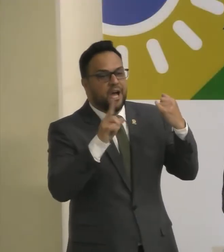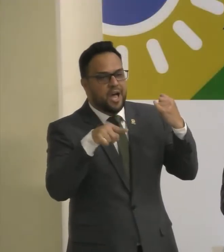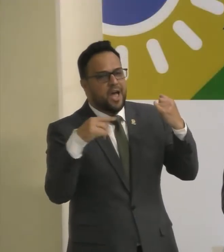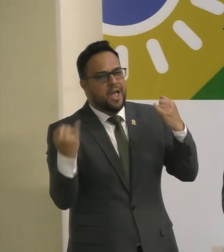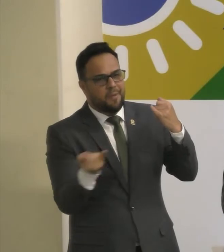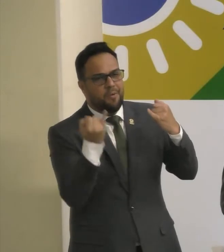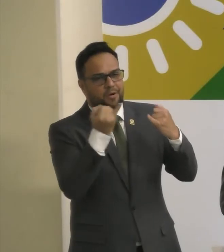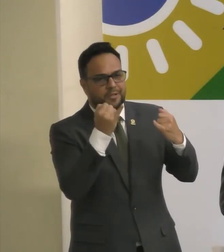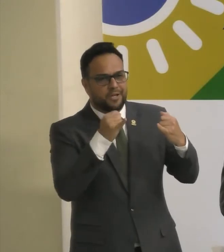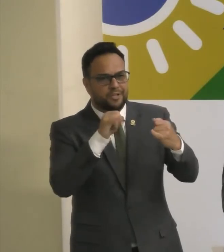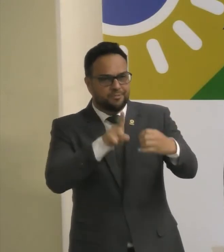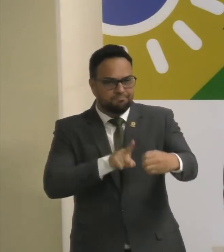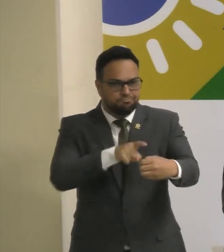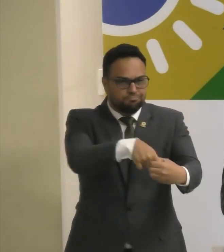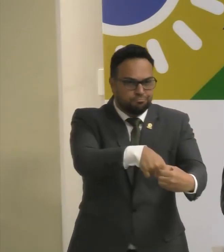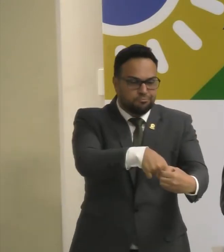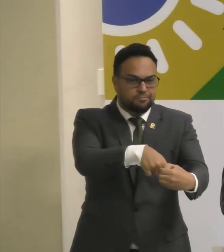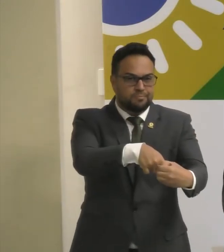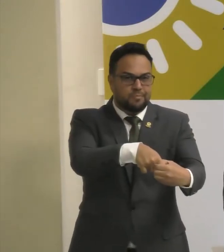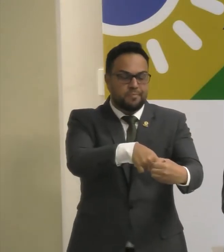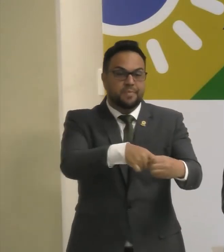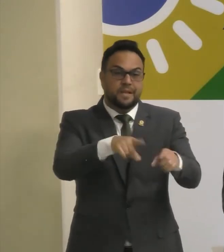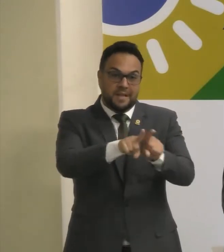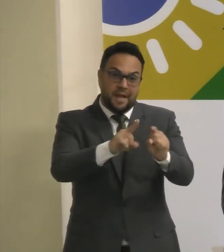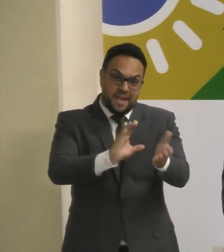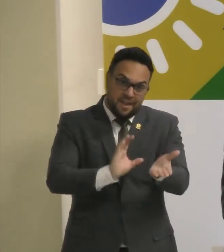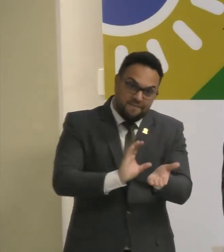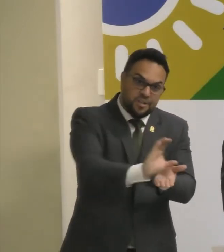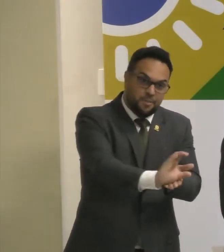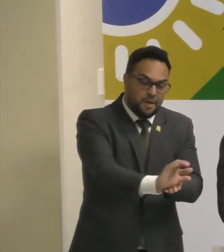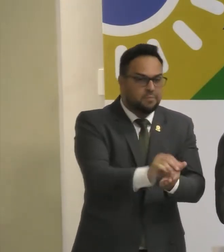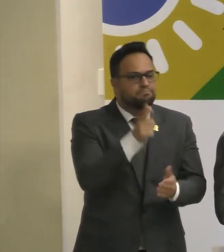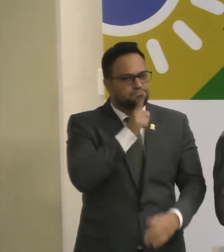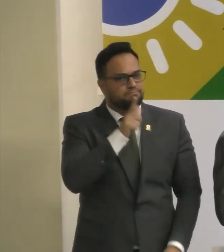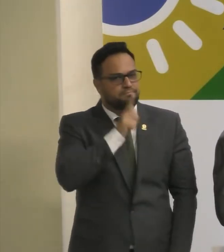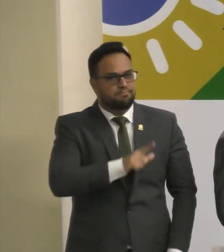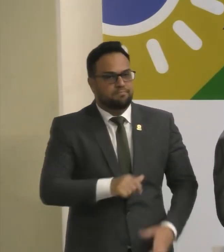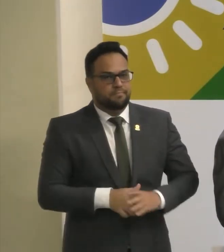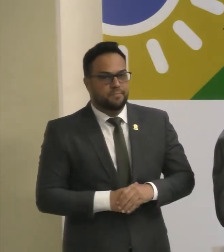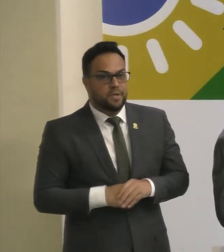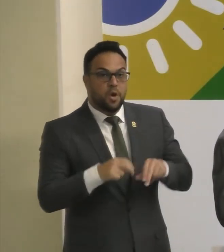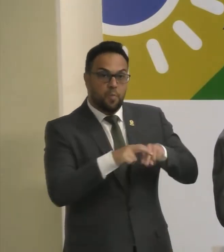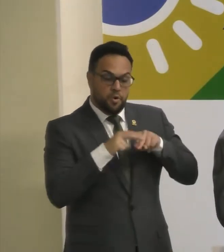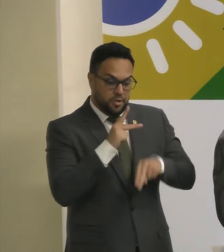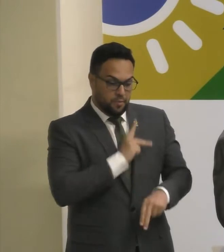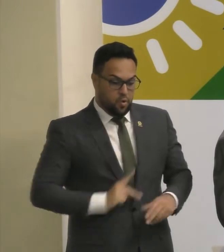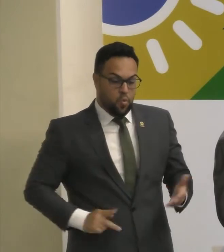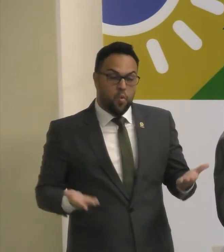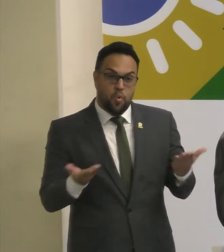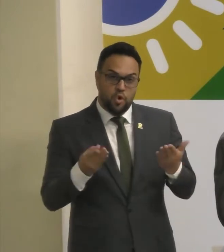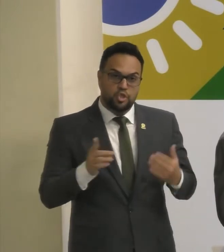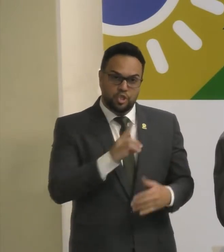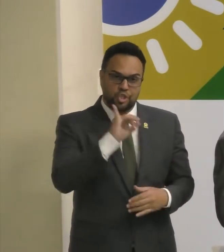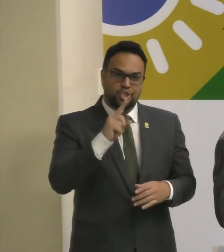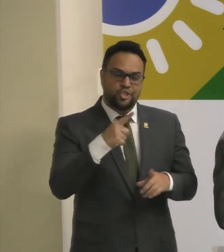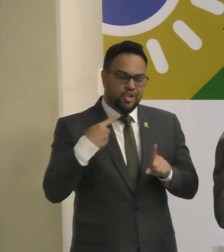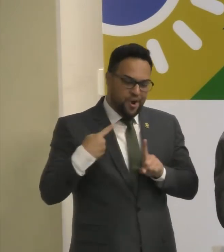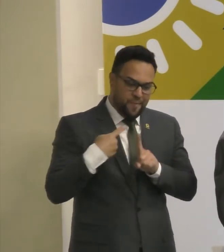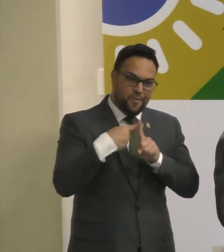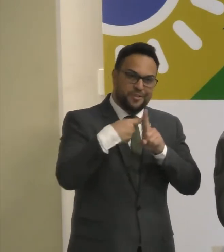dissociada disso. E os investimentos estão vindo. Então, presidente, eu acho que hoje é um dia muito positivo.